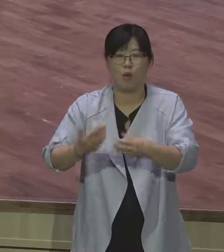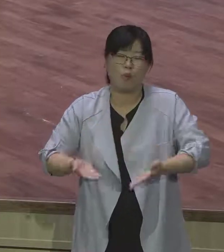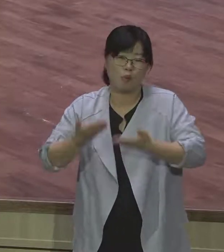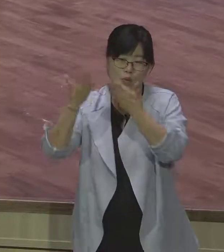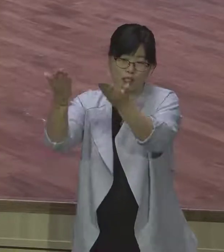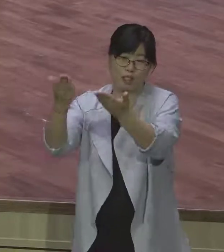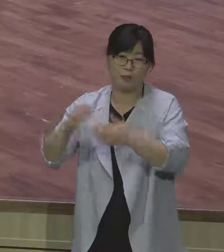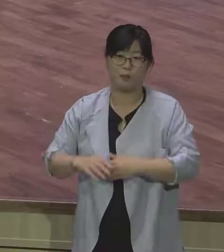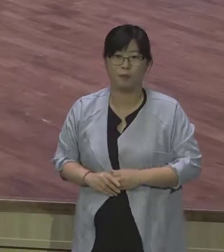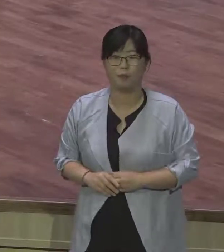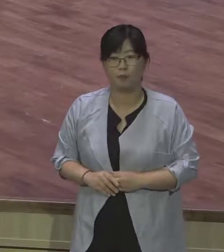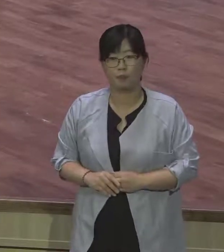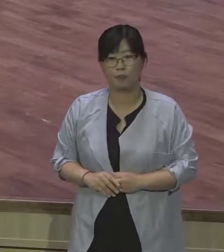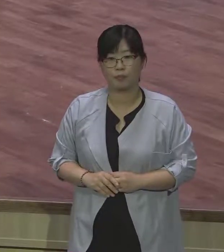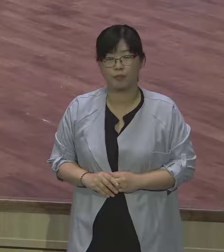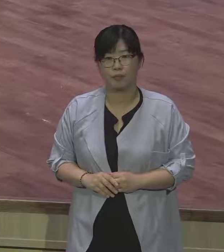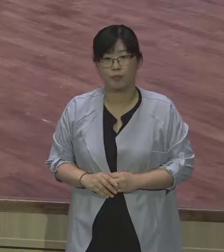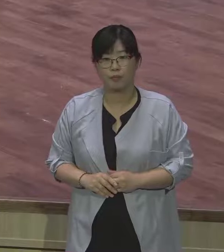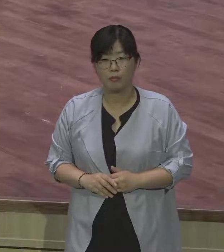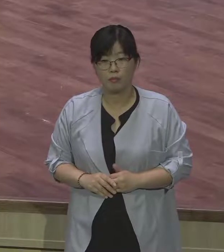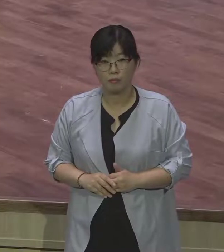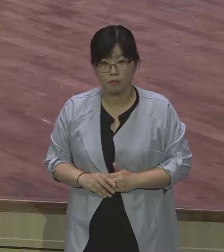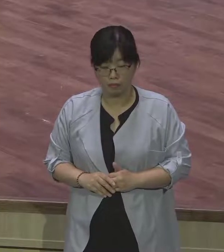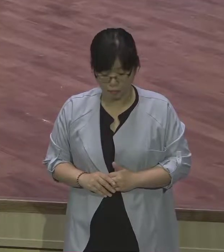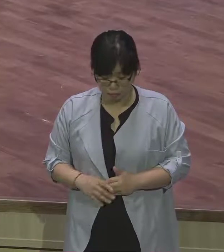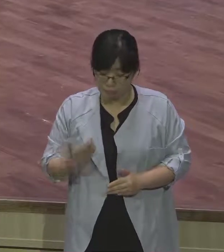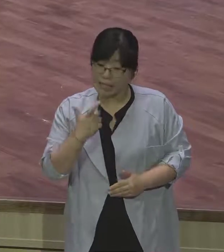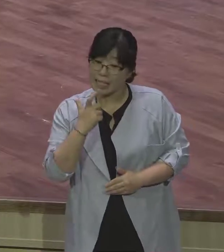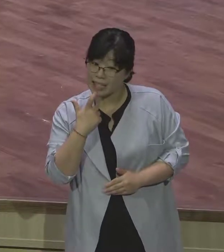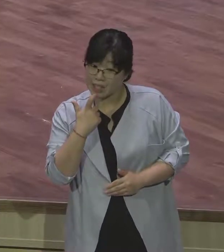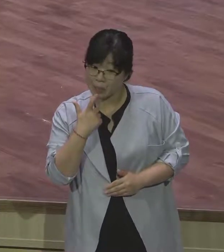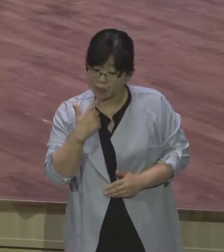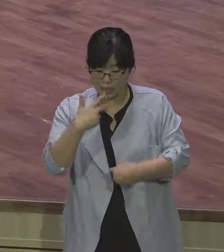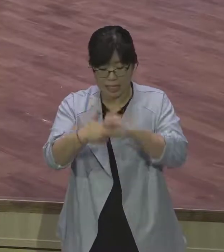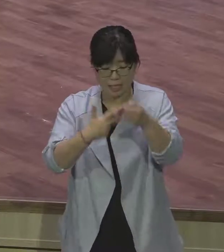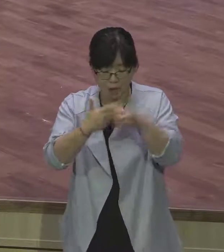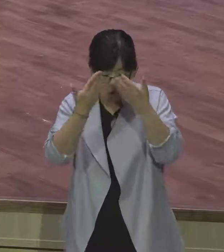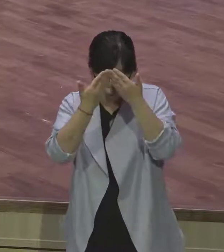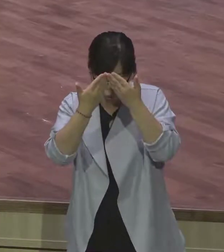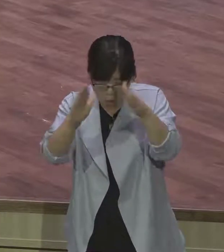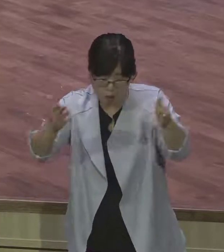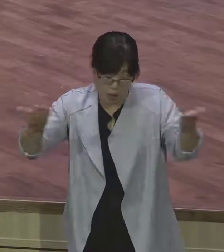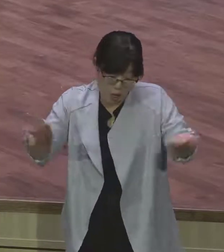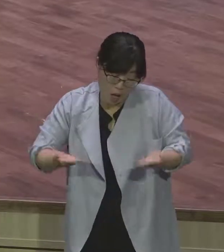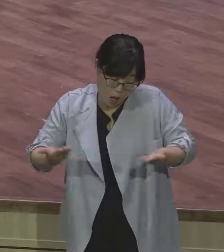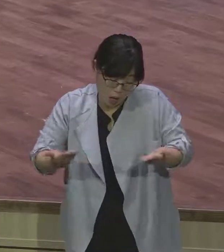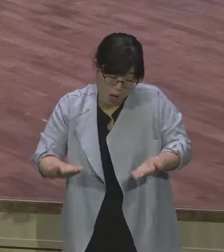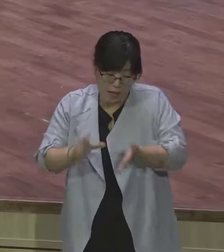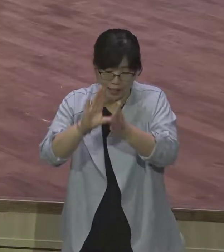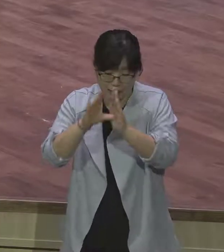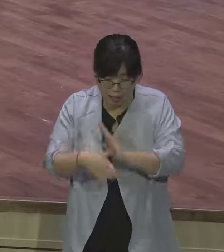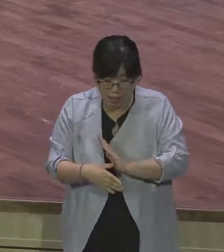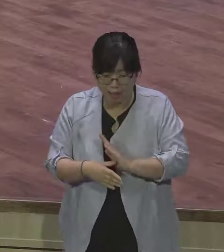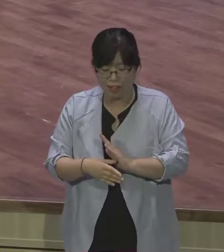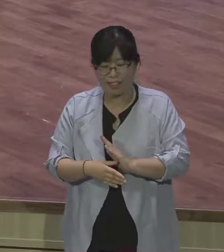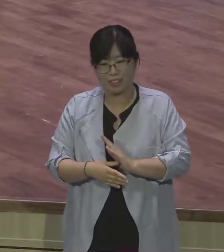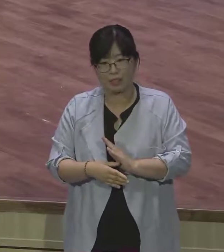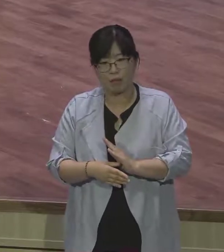까닭에 7년을 모여 하루같이 지냈다. 7년 7년을 그냥 말로 며칠같이 느꼈다. 얼마나 사랑했던지